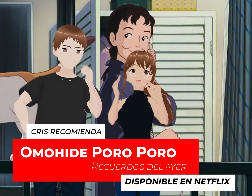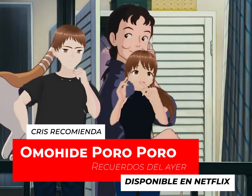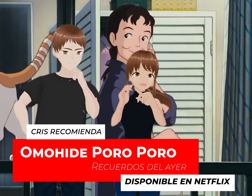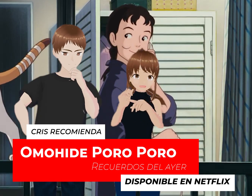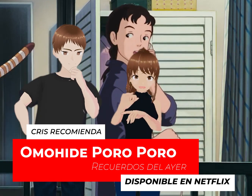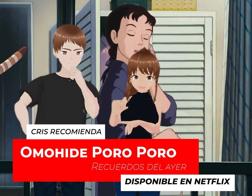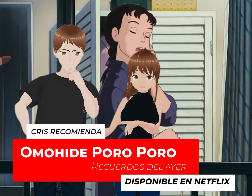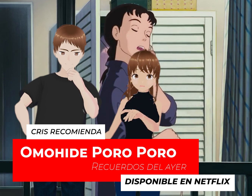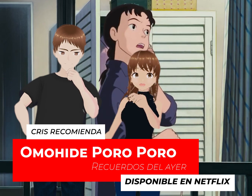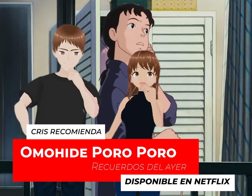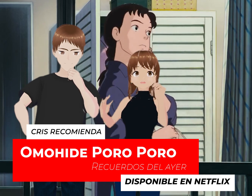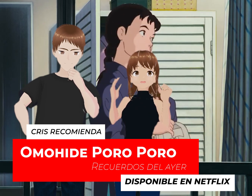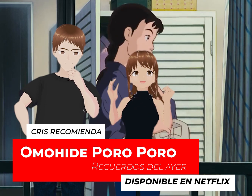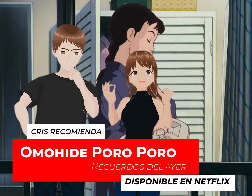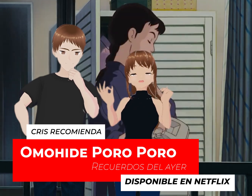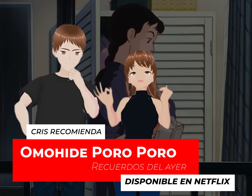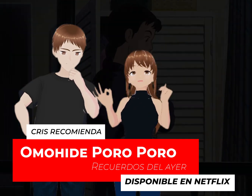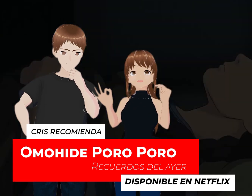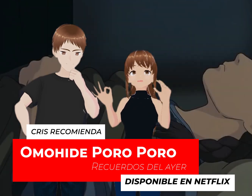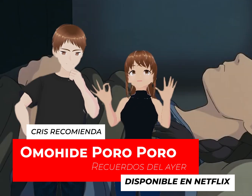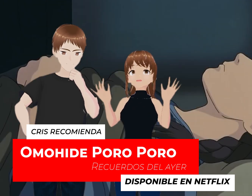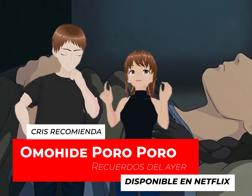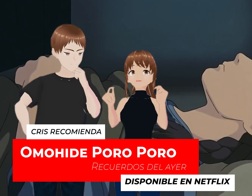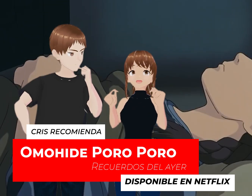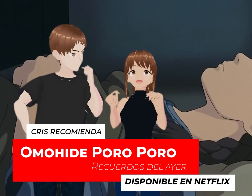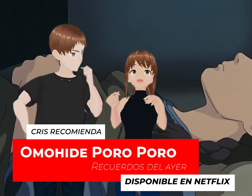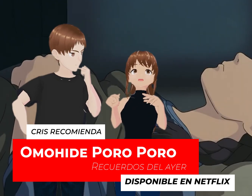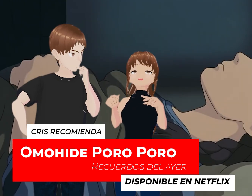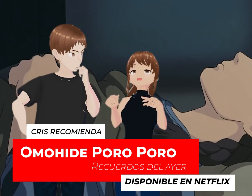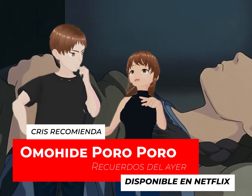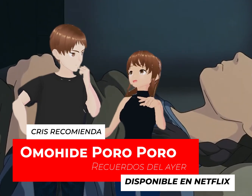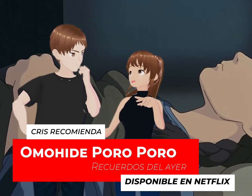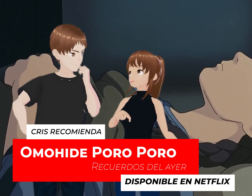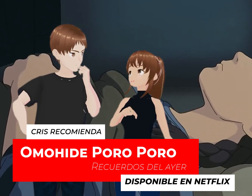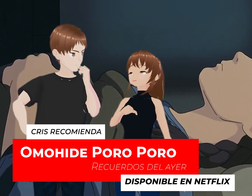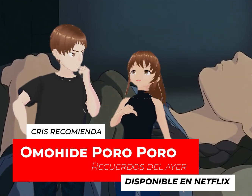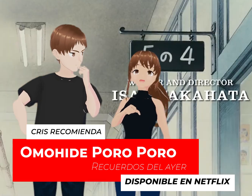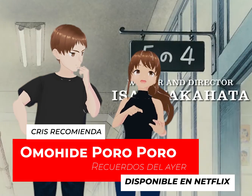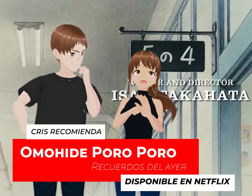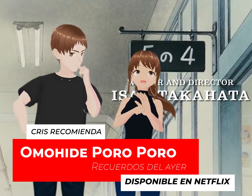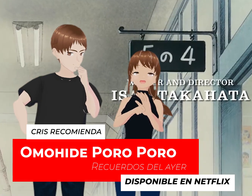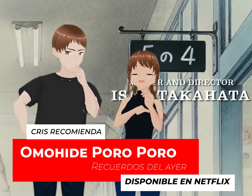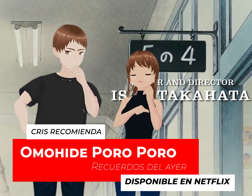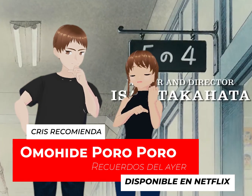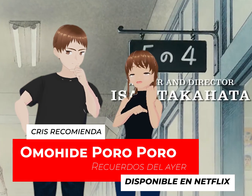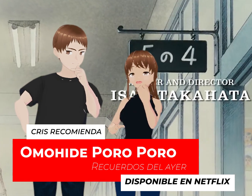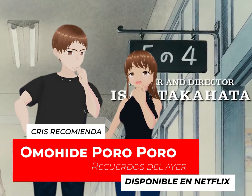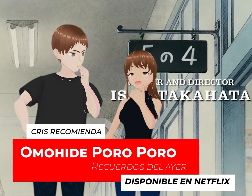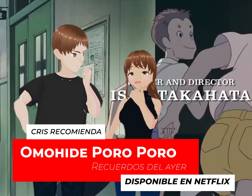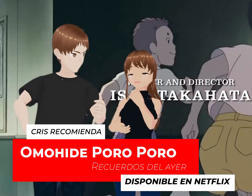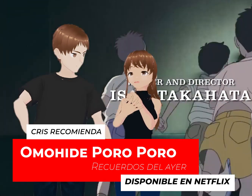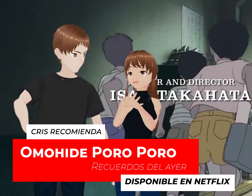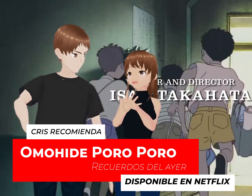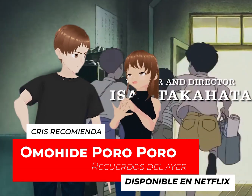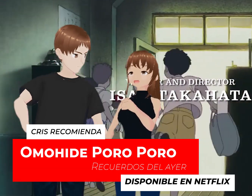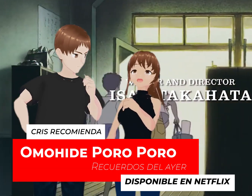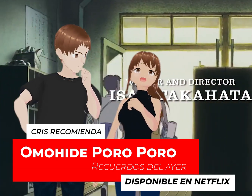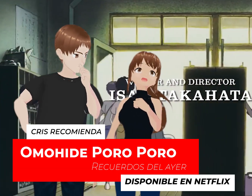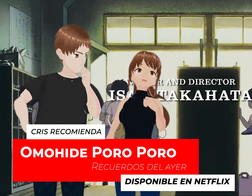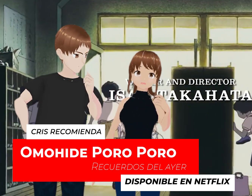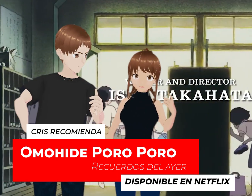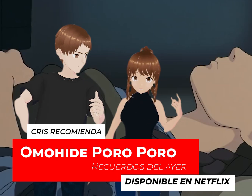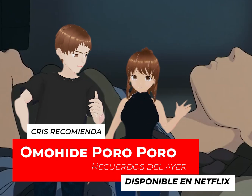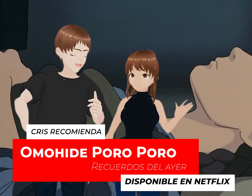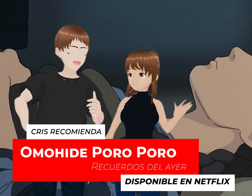Porque se distrae fácilmente Cuando... Y es una señora que le pondrían Bueno, una muchacha que le pondrían En la estampita de